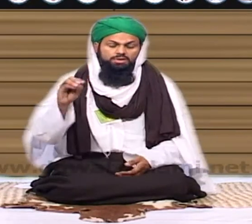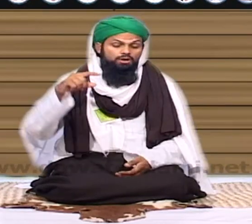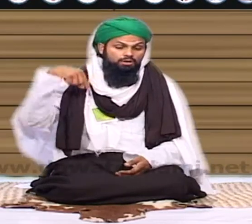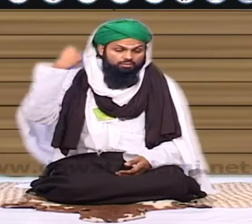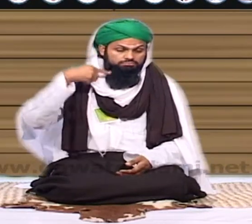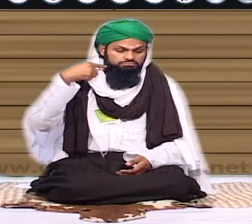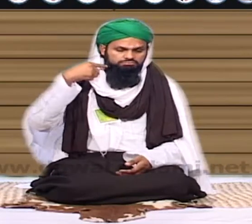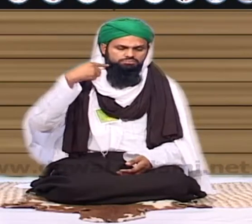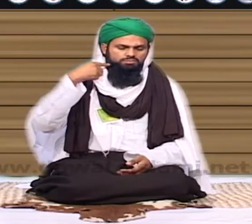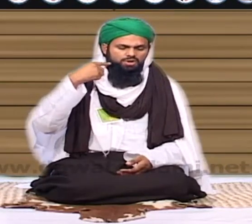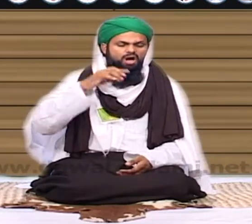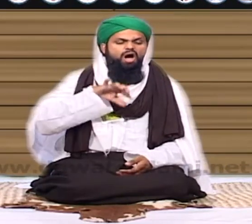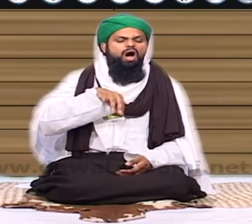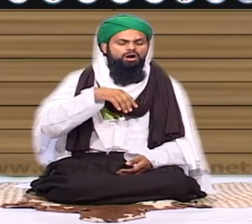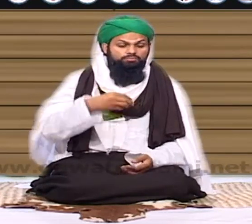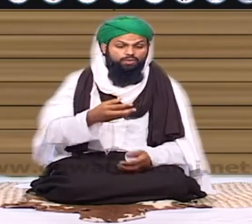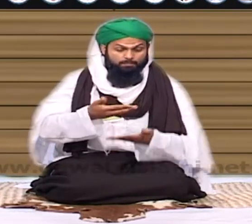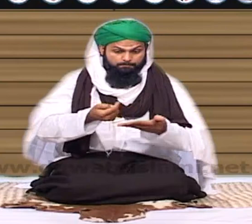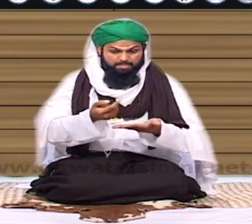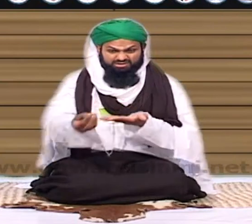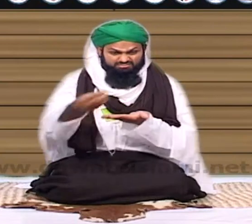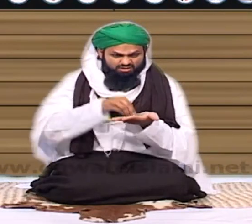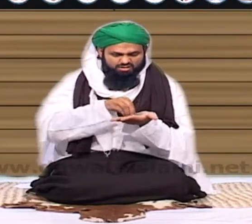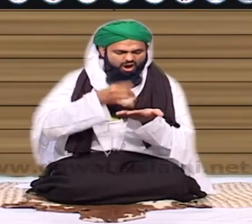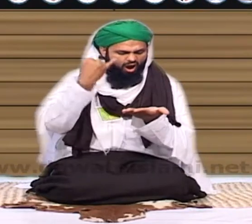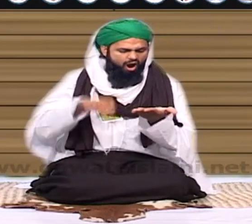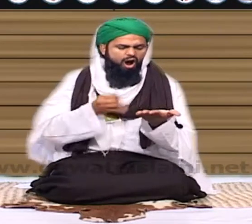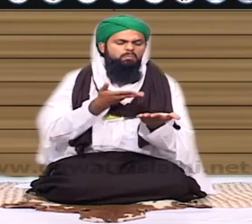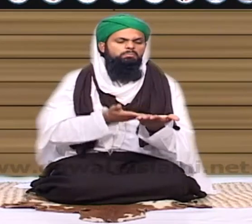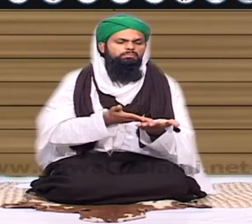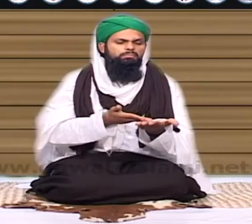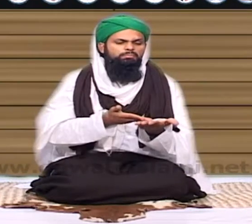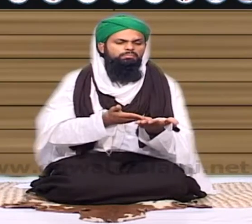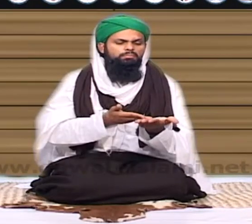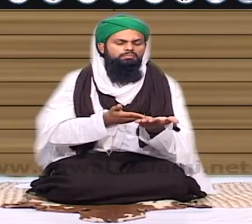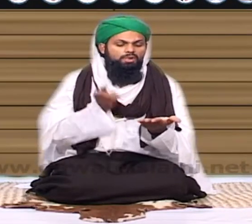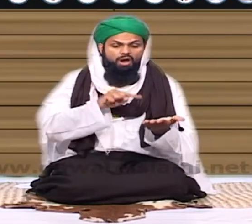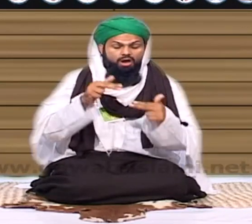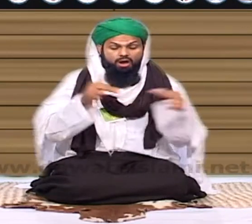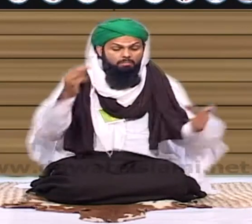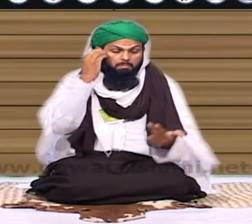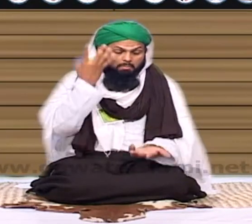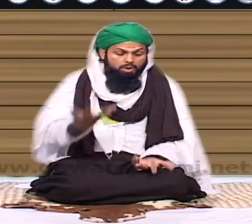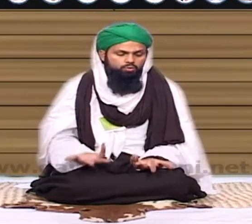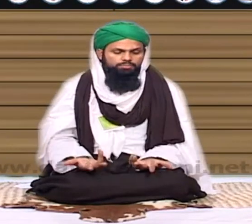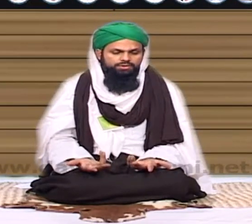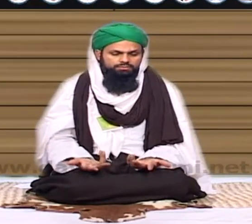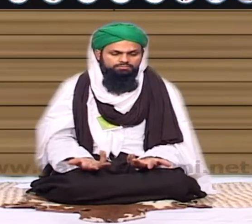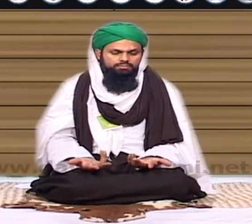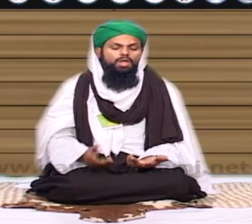مزدور بھائی سب کے سب عام طور پر اپنے عجرت کو ناجائز کر ڈالتے ہیں اور یہ بہت بہت بہت تو اس لئے آپ بھی دیکھ کر دیا کریں اور